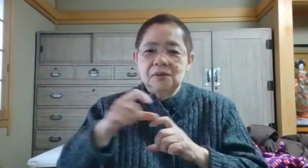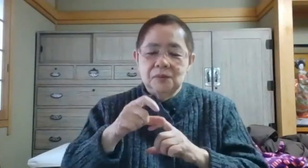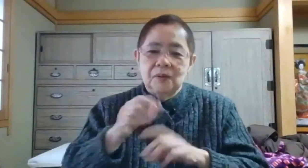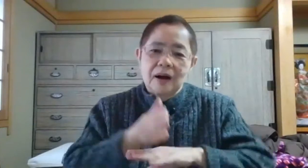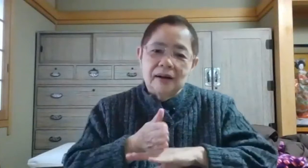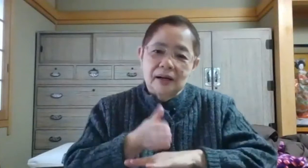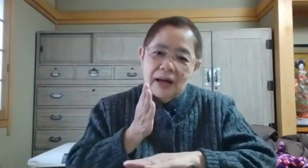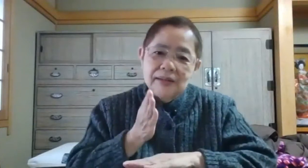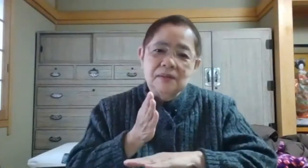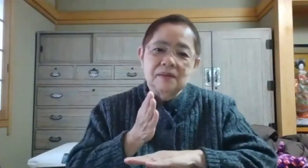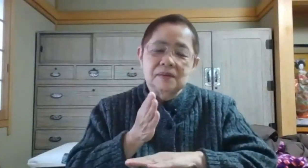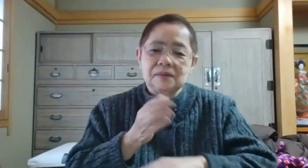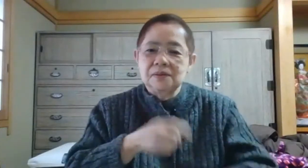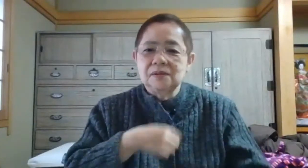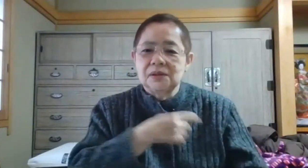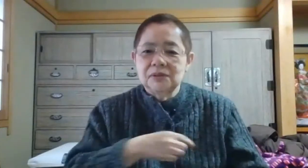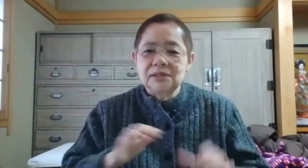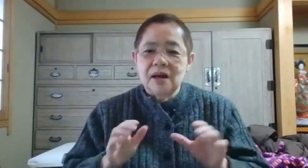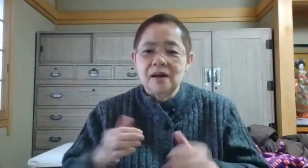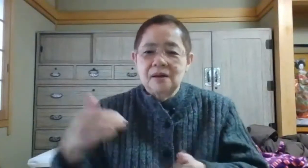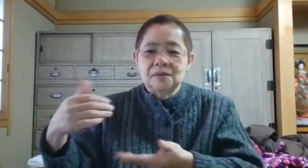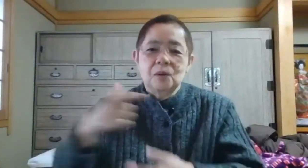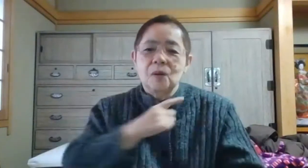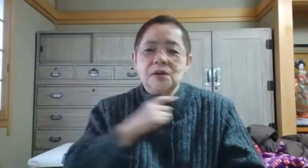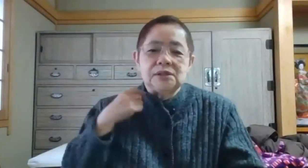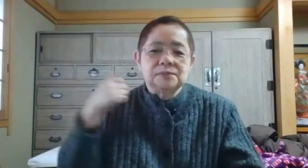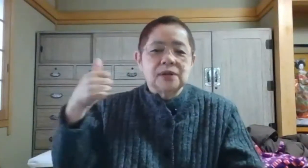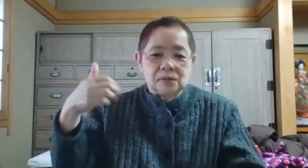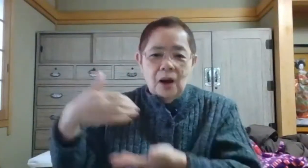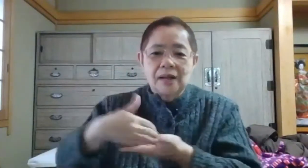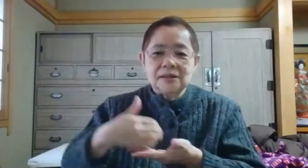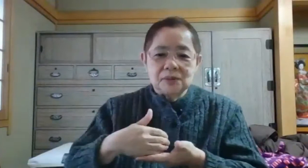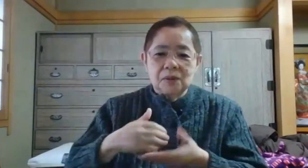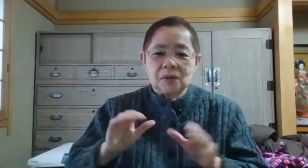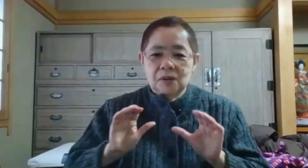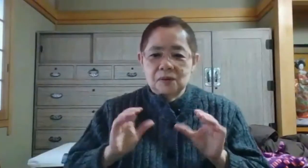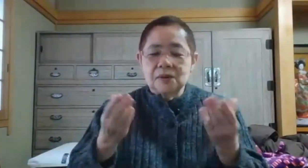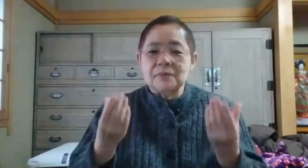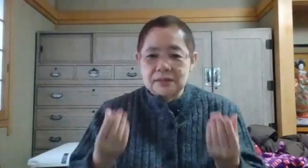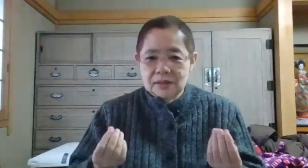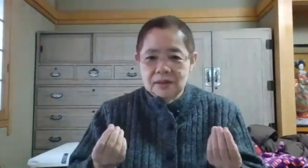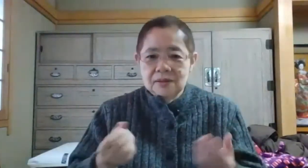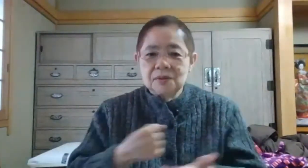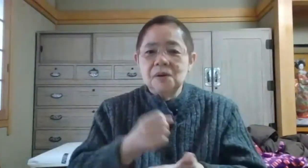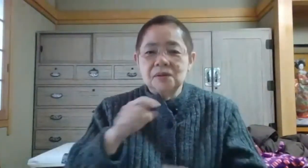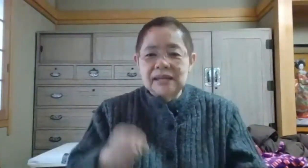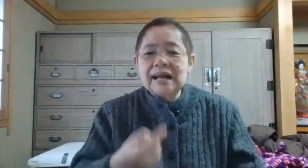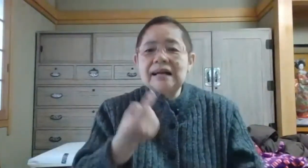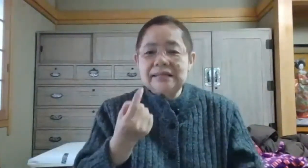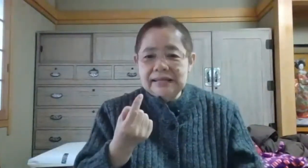りもありがたいという気持ちでその神父さんの話を受けましたそれをきっかけに